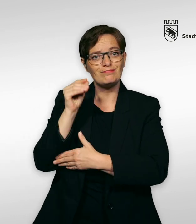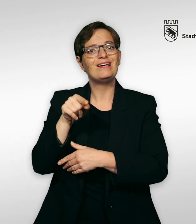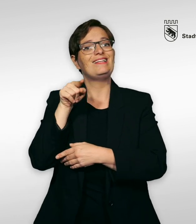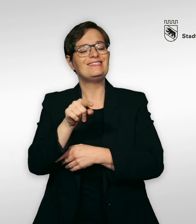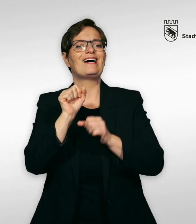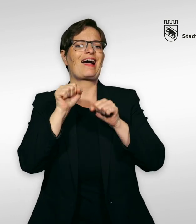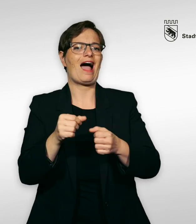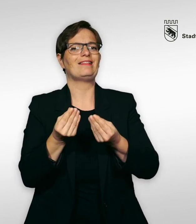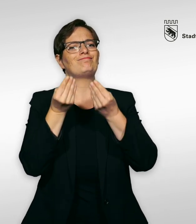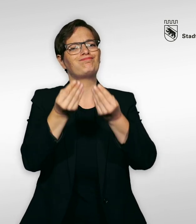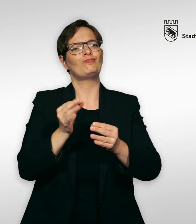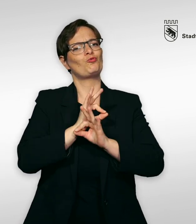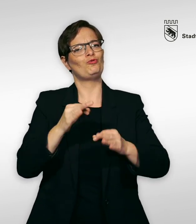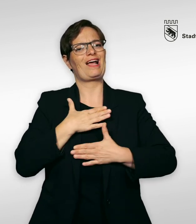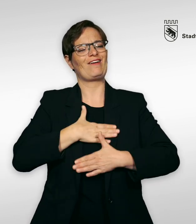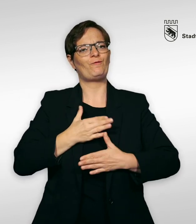Dies kann dir ein Gefühl der Sicherheit geben.